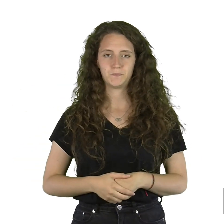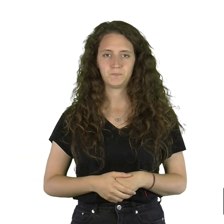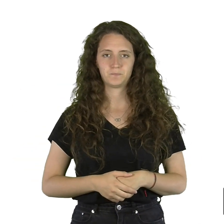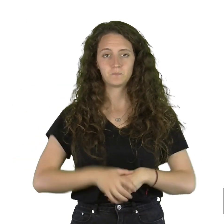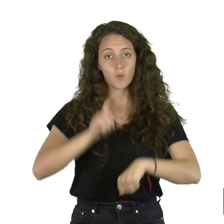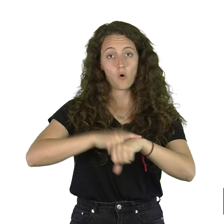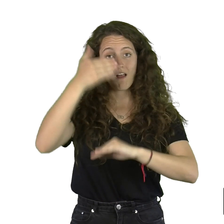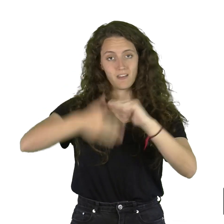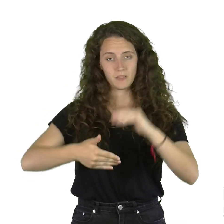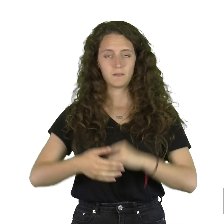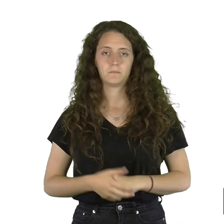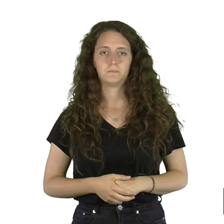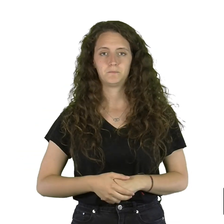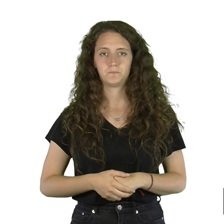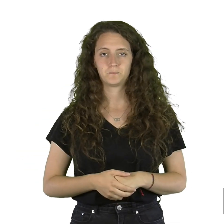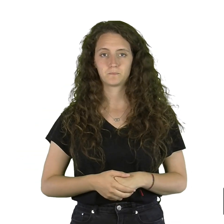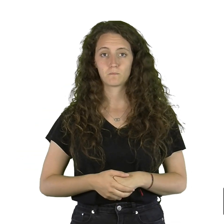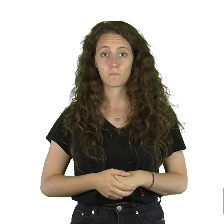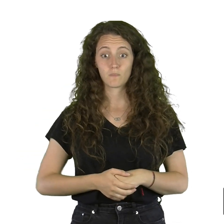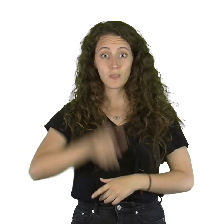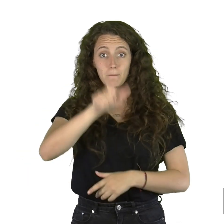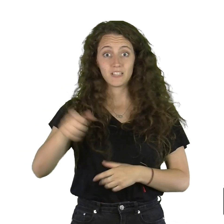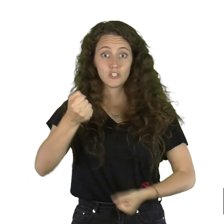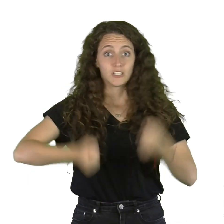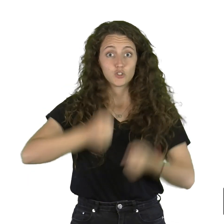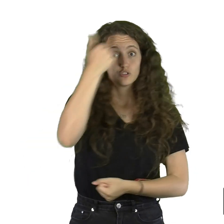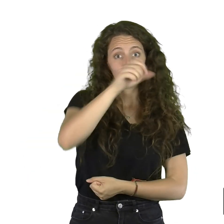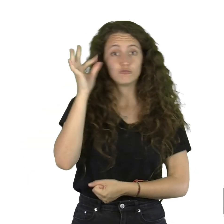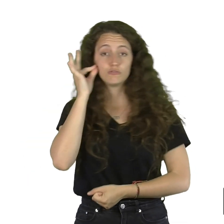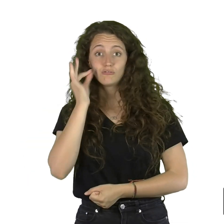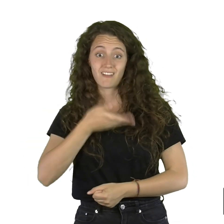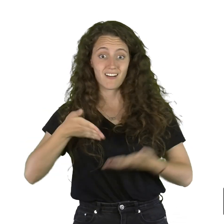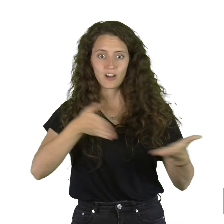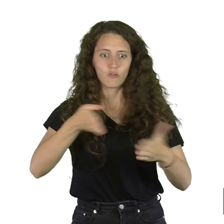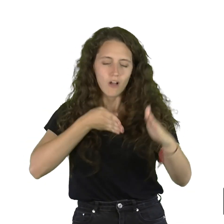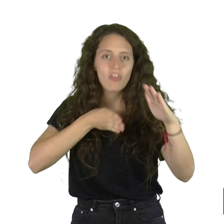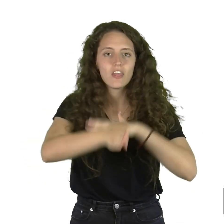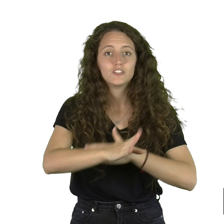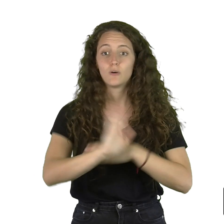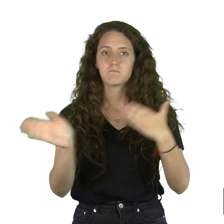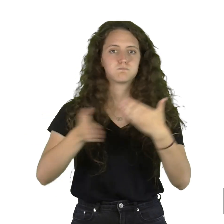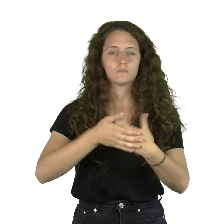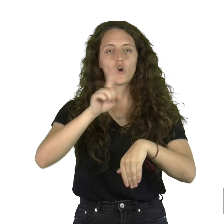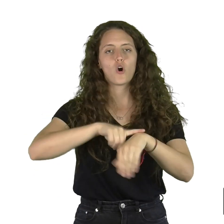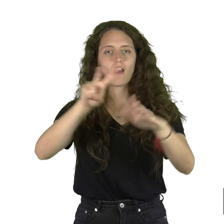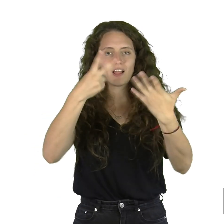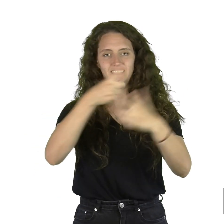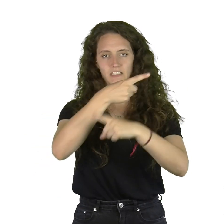Hora límite El acceso de corredores o corredoras al recorrido se cierra a las 7 y media